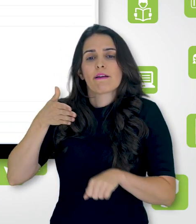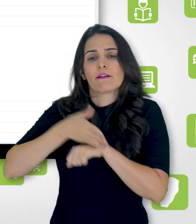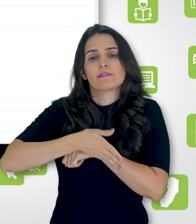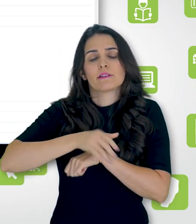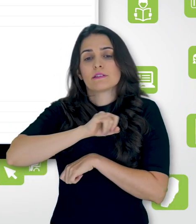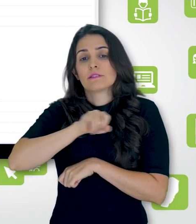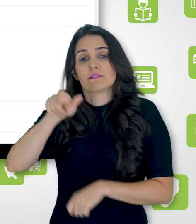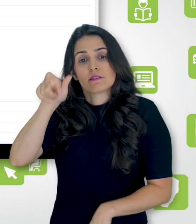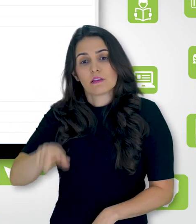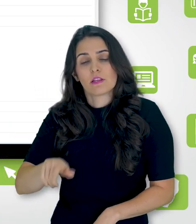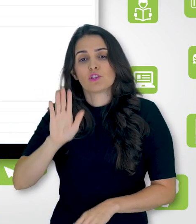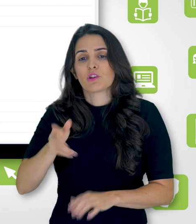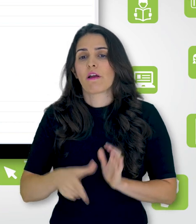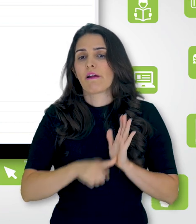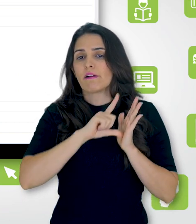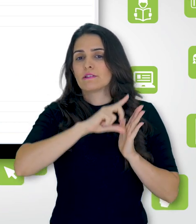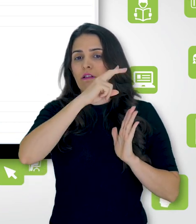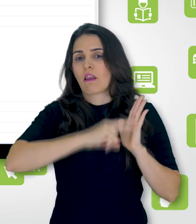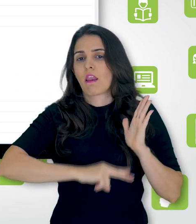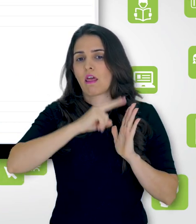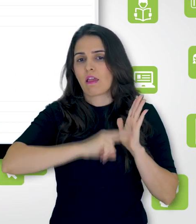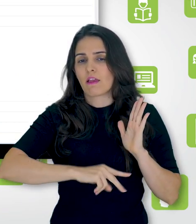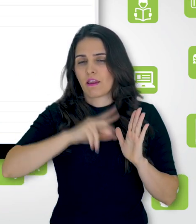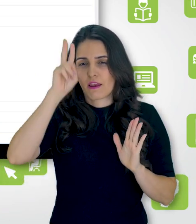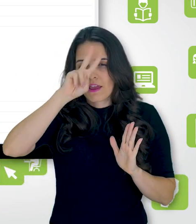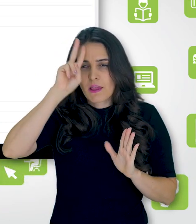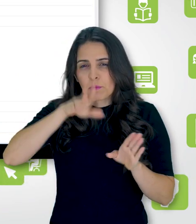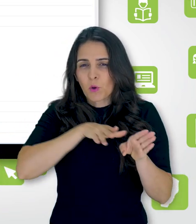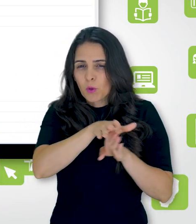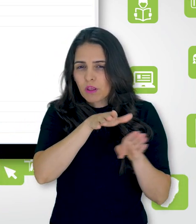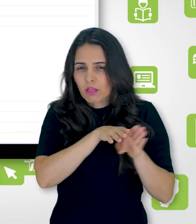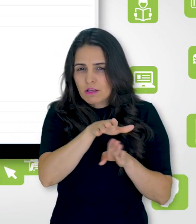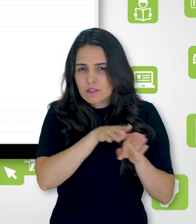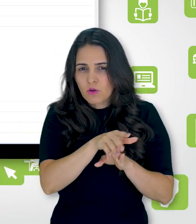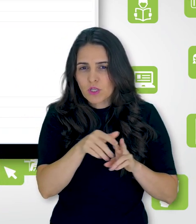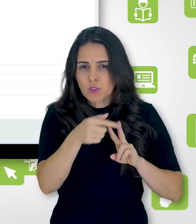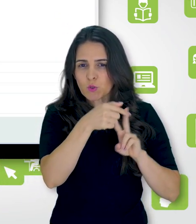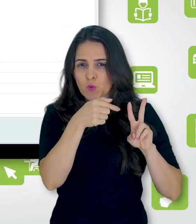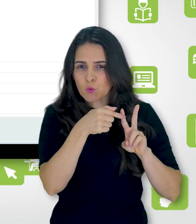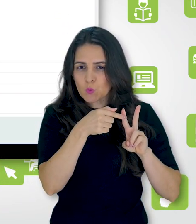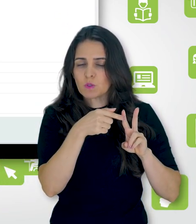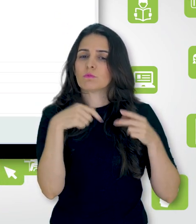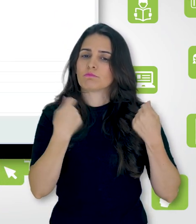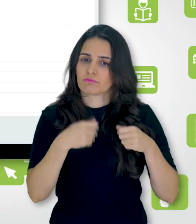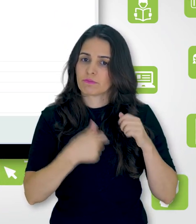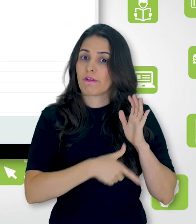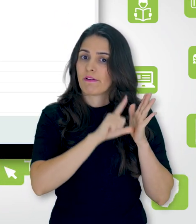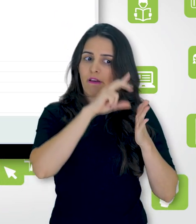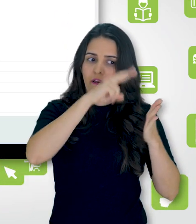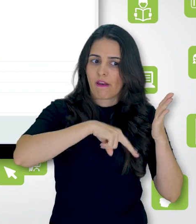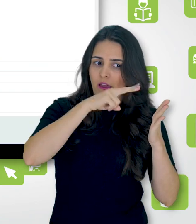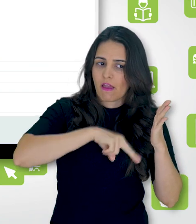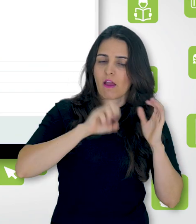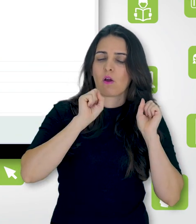se ele tiver lido as duas páginas de orientações. E aí eu vou salvar.